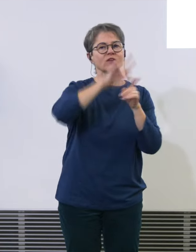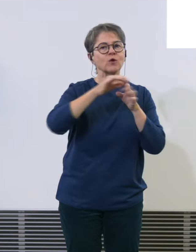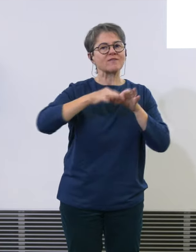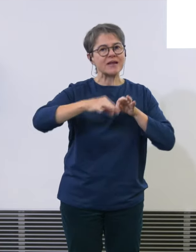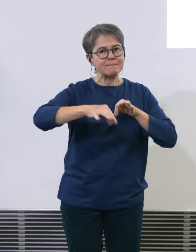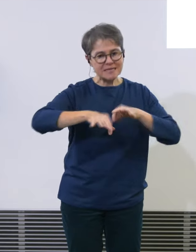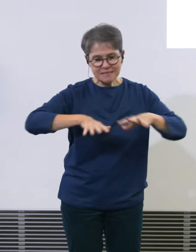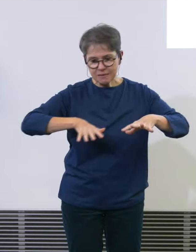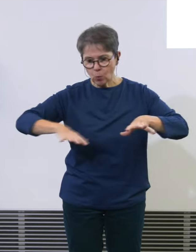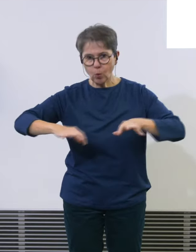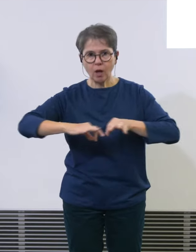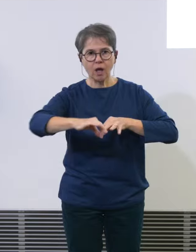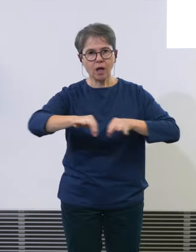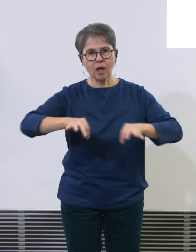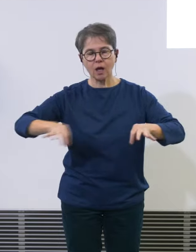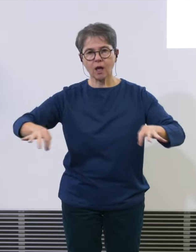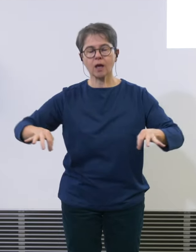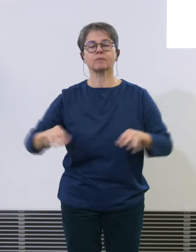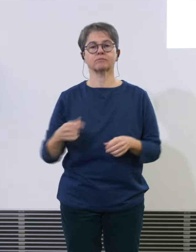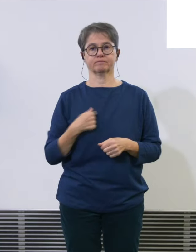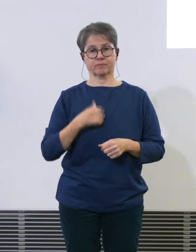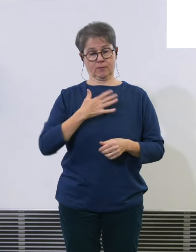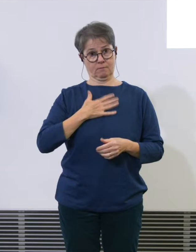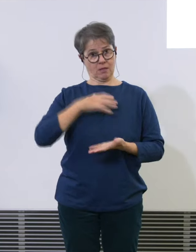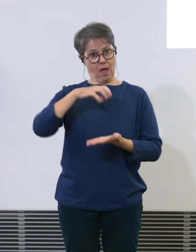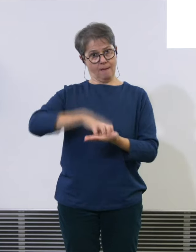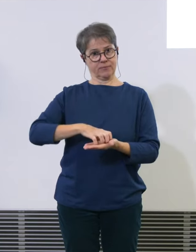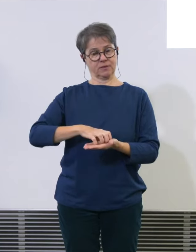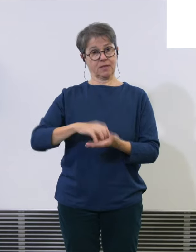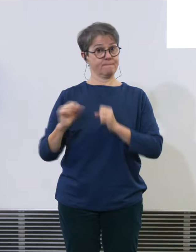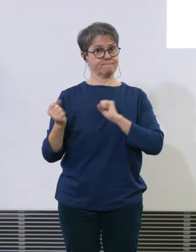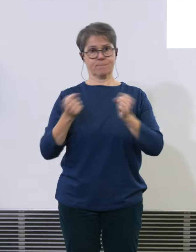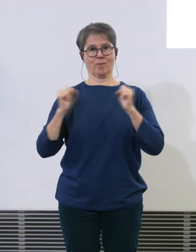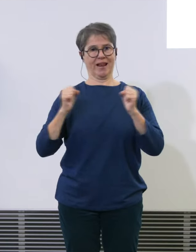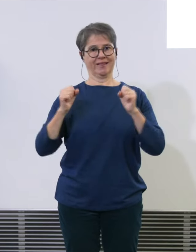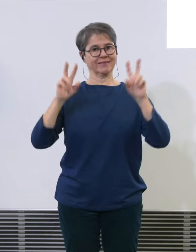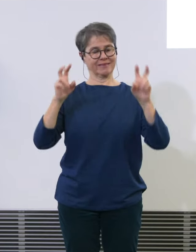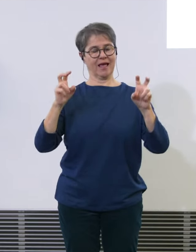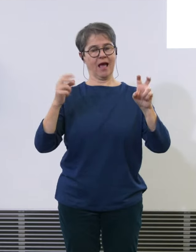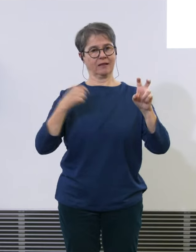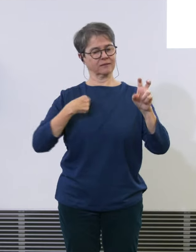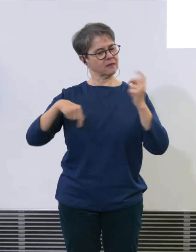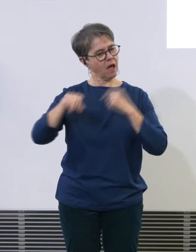Amt für Mobilität hat das alles angeschaut, wie wir das immer machen. Wir schauen jeden